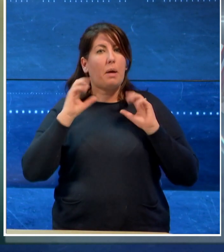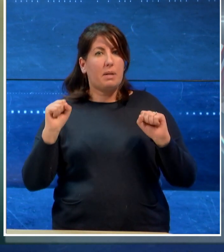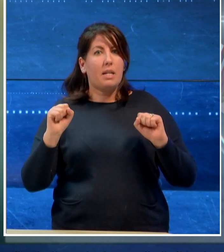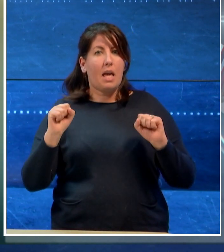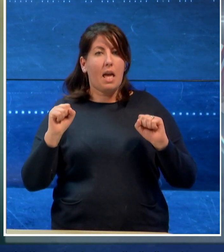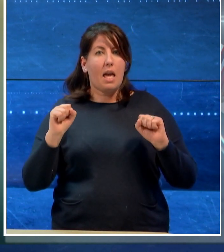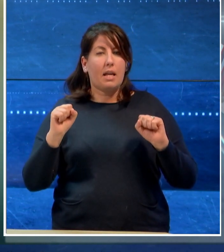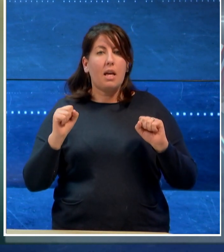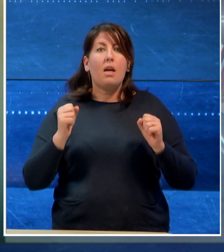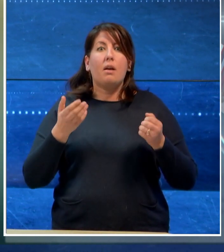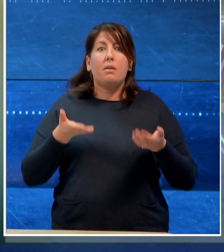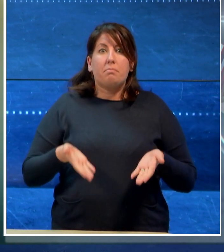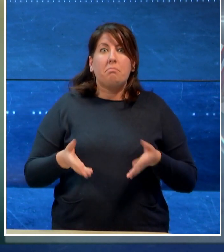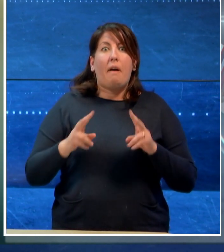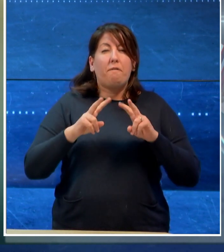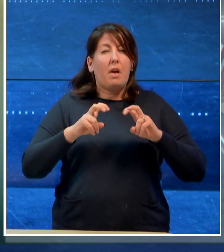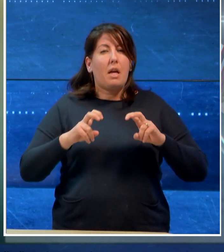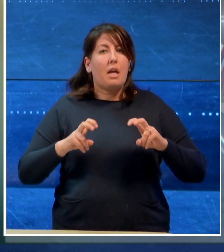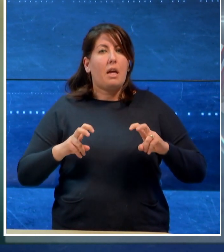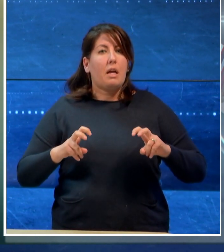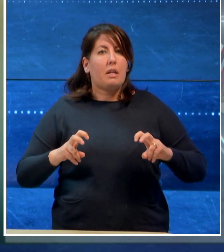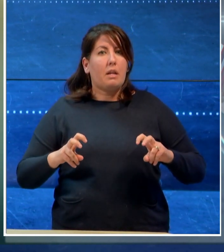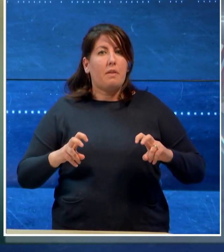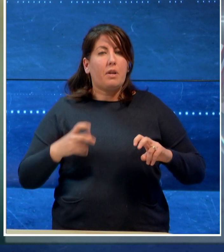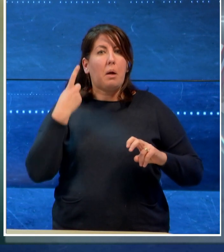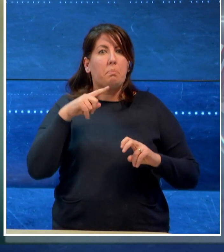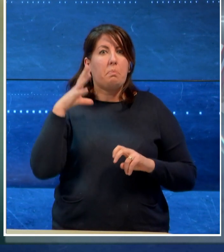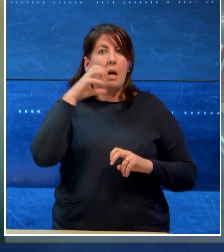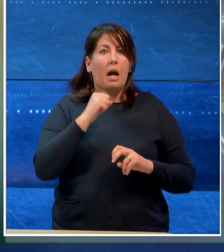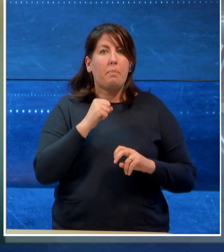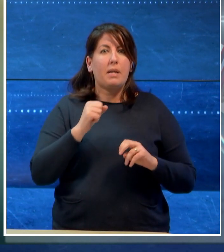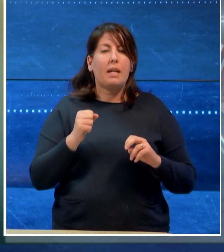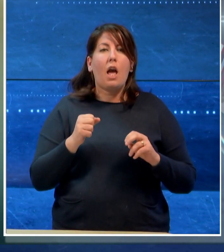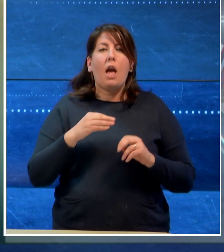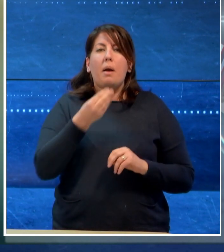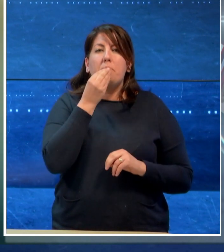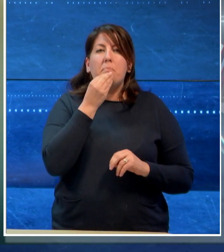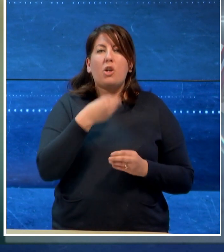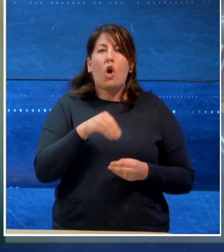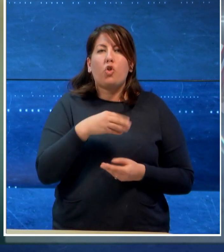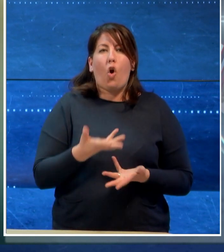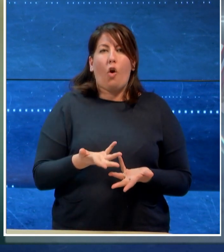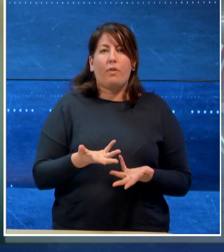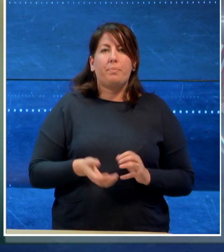stanno compiendo verifiche nella struttura che ha servito il cibo ai ragazzi.